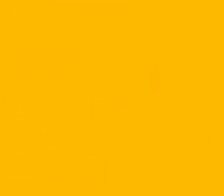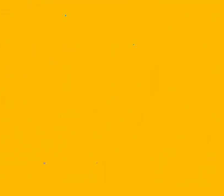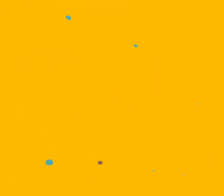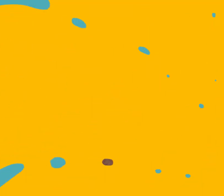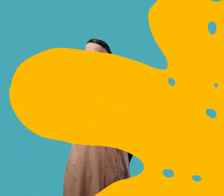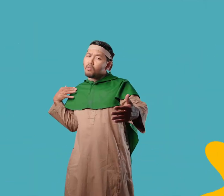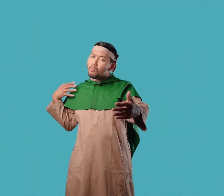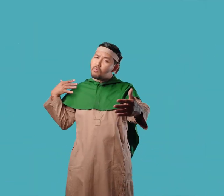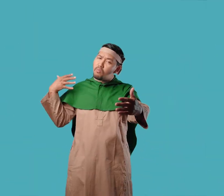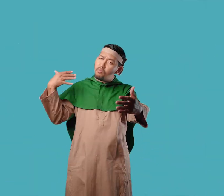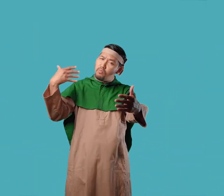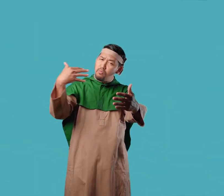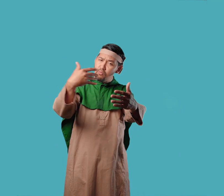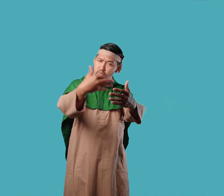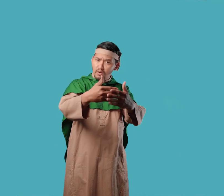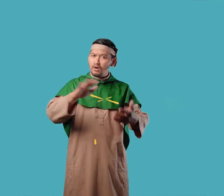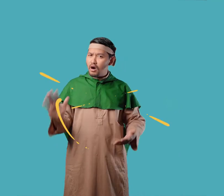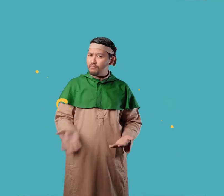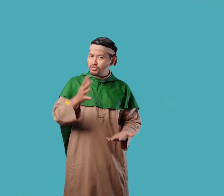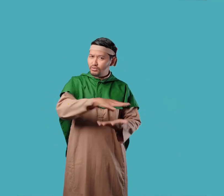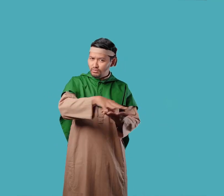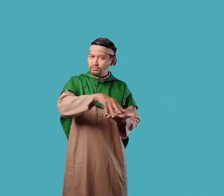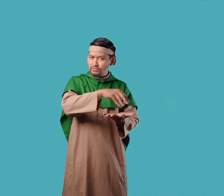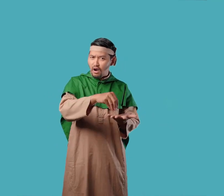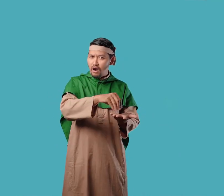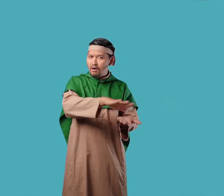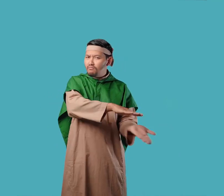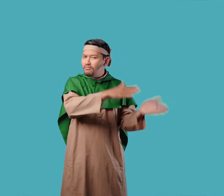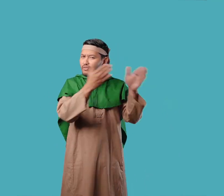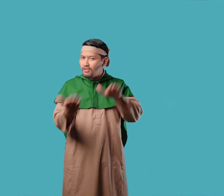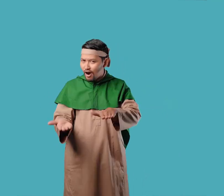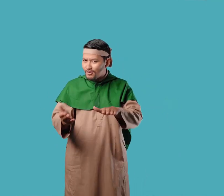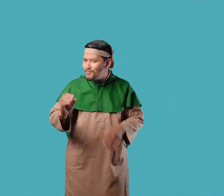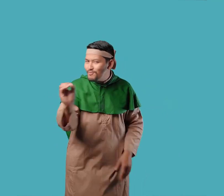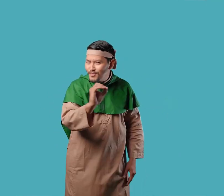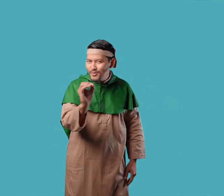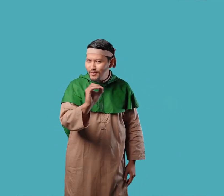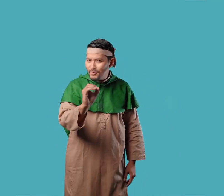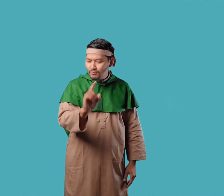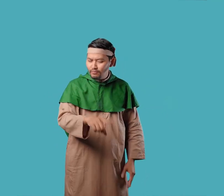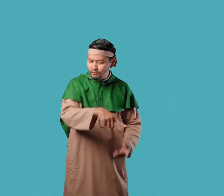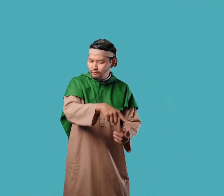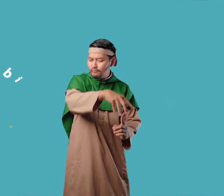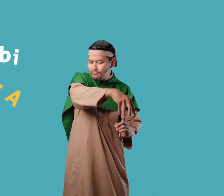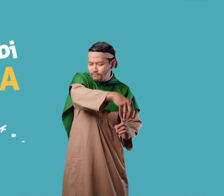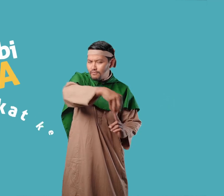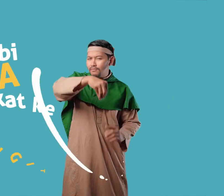Hingga saat ini Nabi Isa belum meninggal Beliau tinggal di atas langit Dan